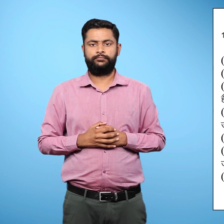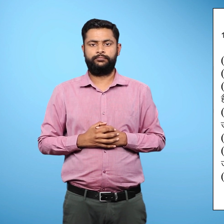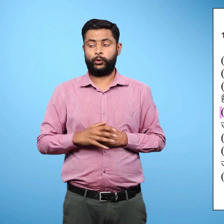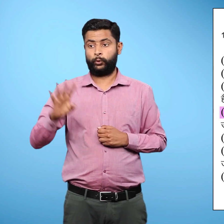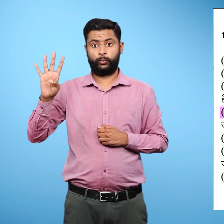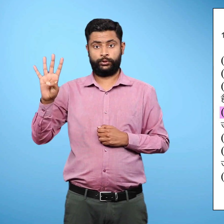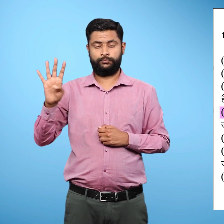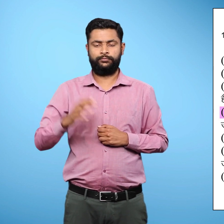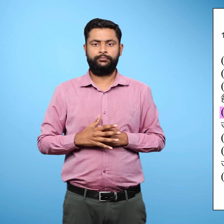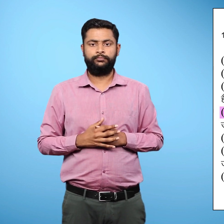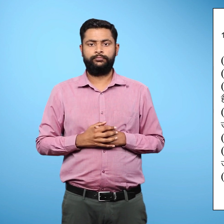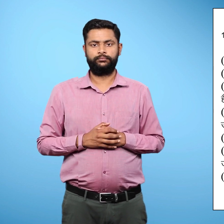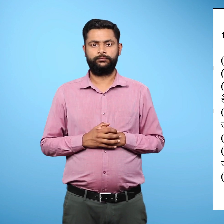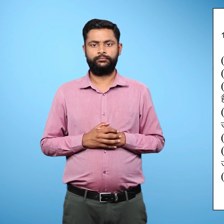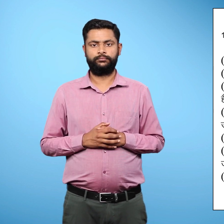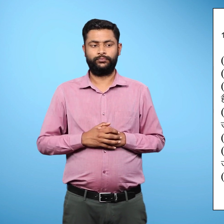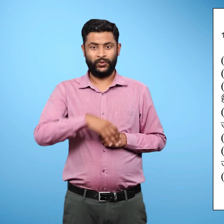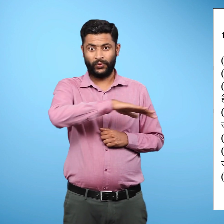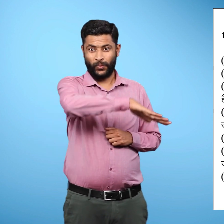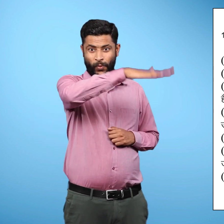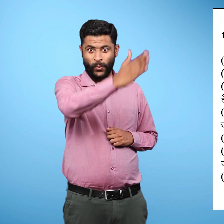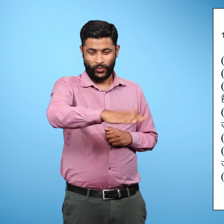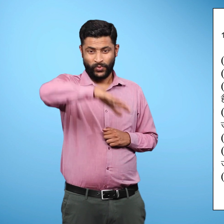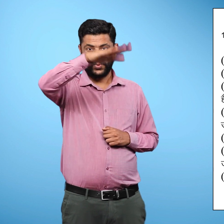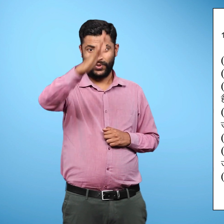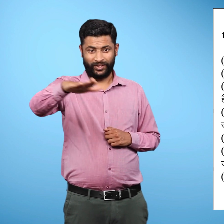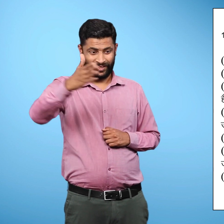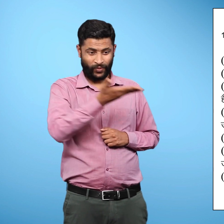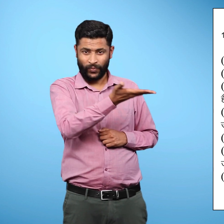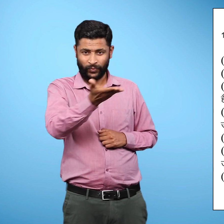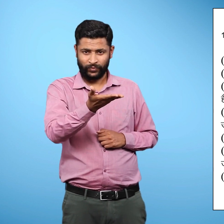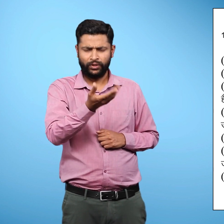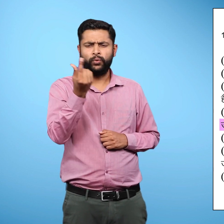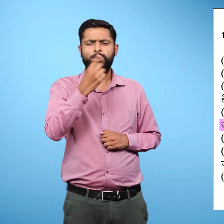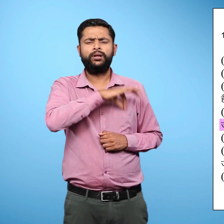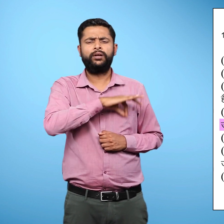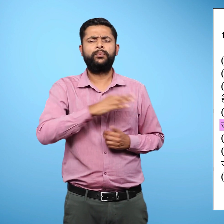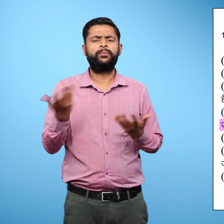चौथा मनुष्यों के लिए परवत किस प्रकार उपियोगी हैं?